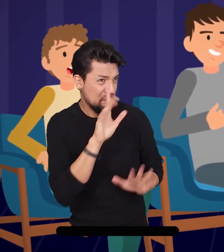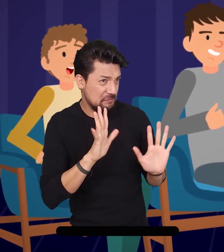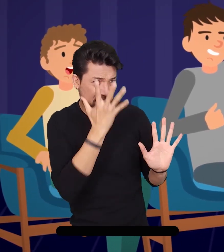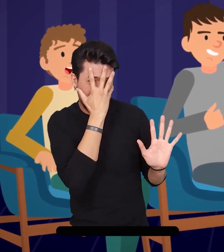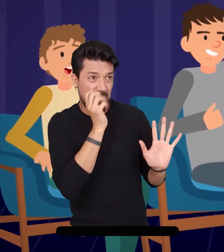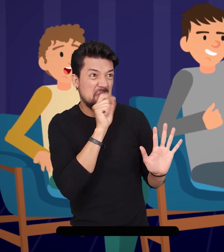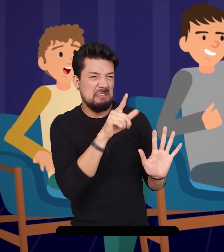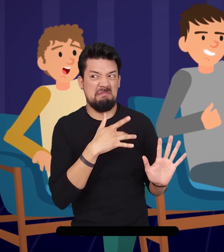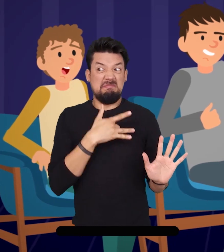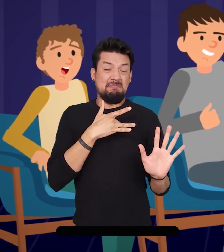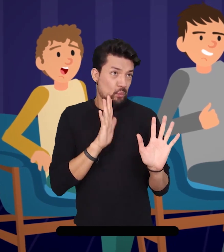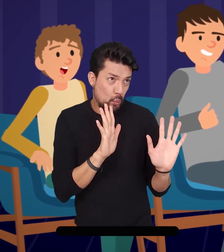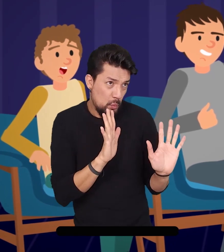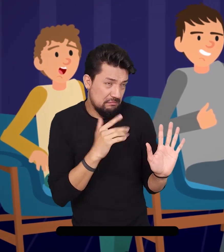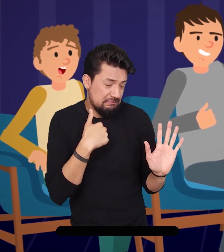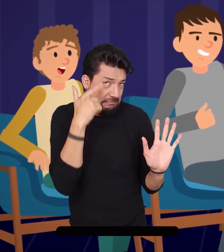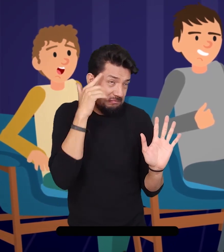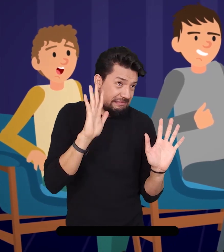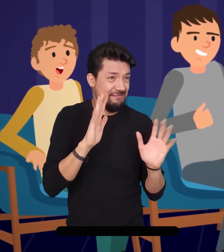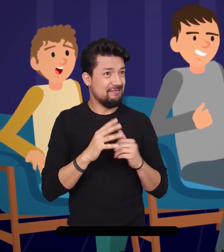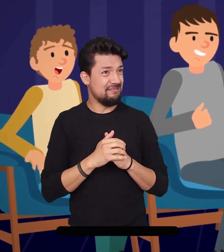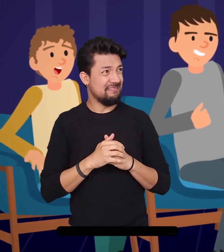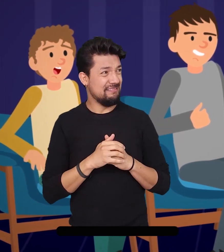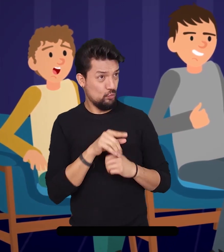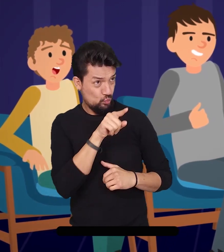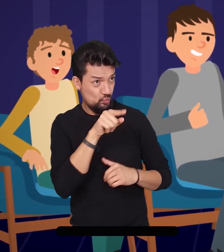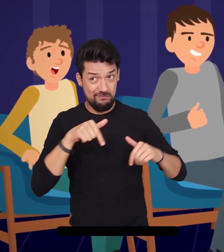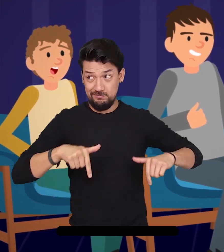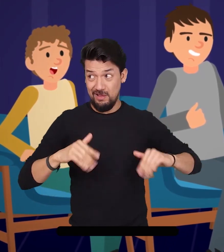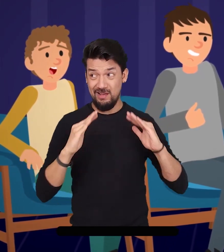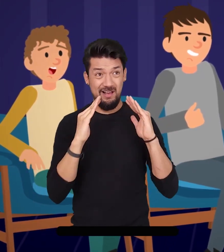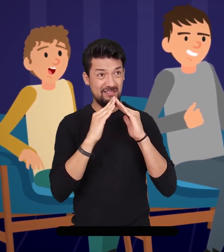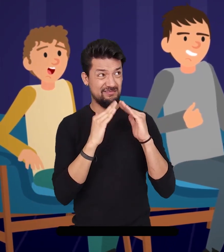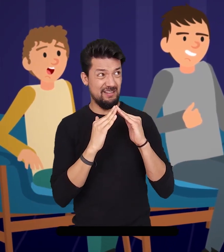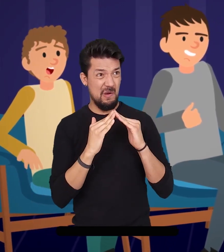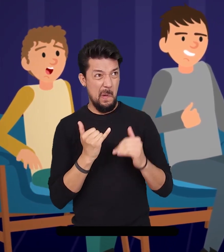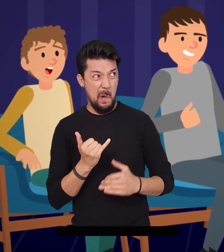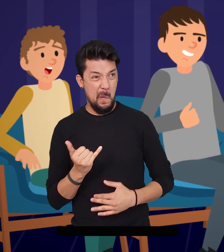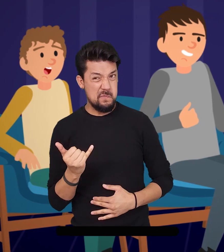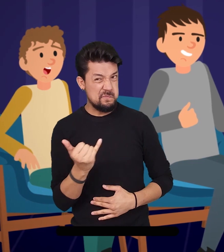vayas a sentir mal, pero ¿en esta casa hay fantasmas?